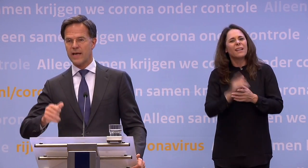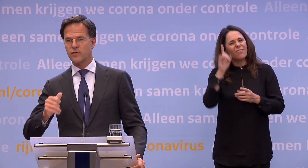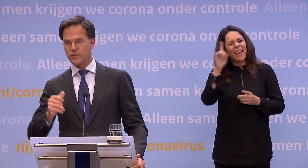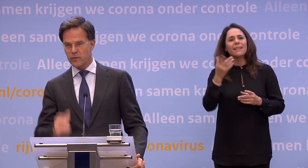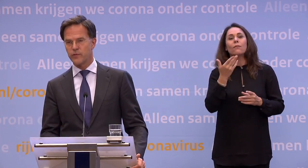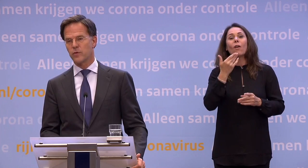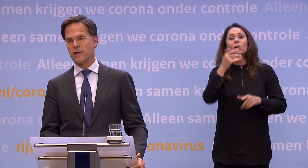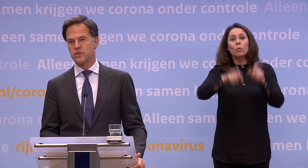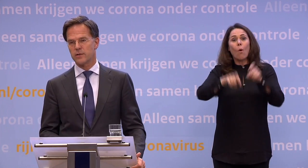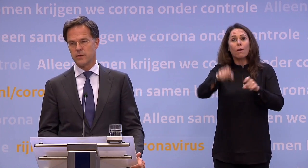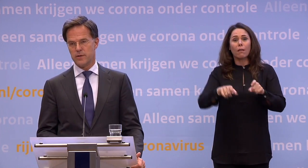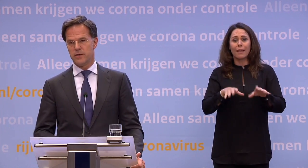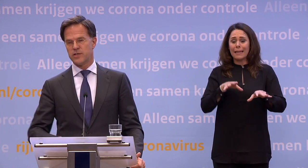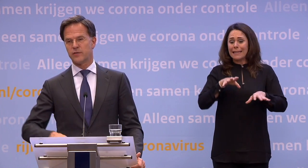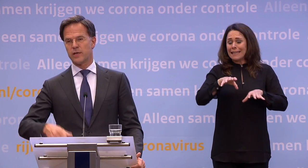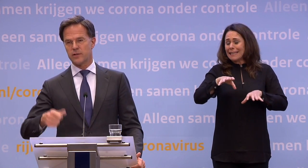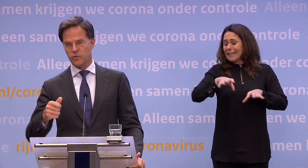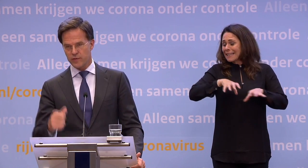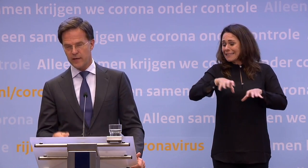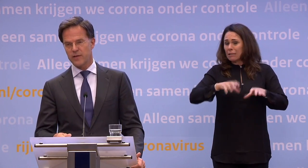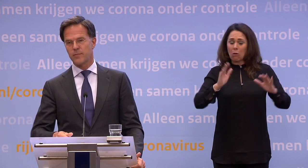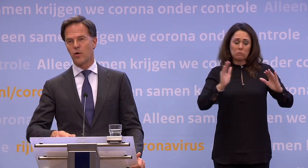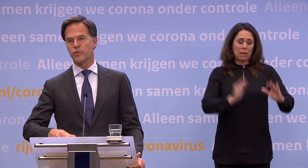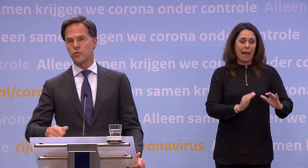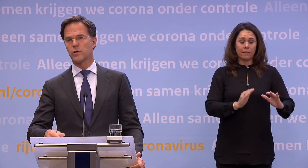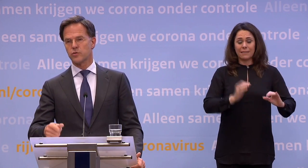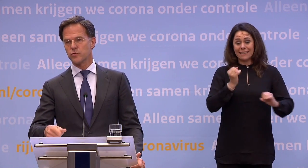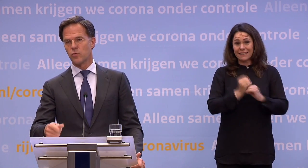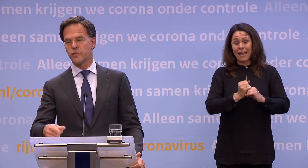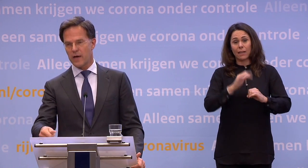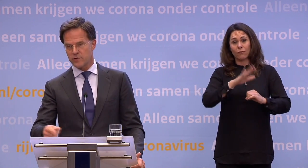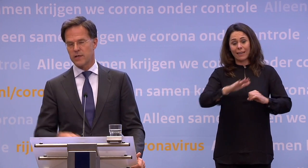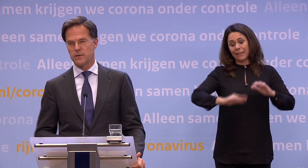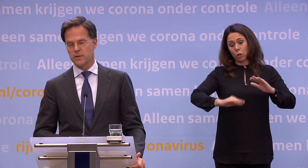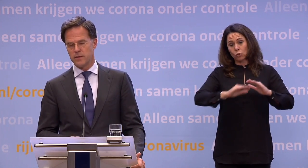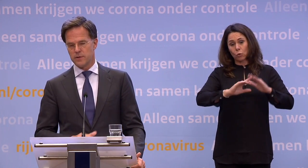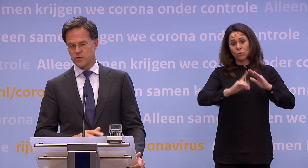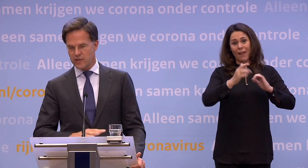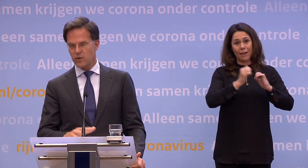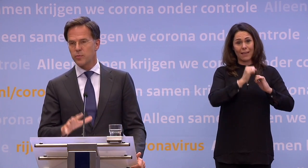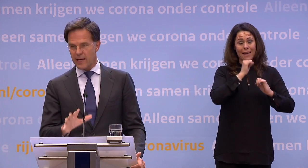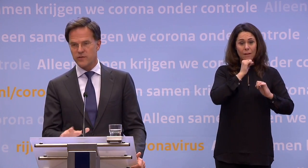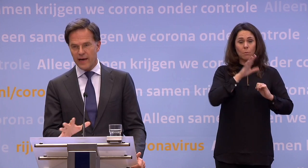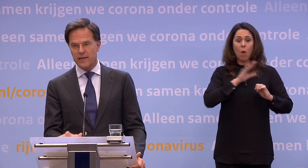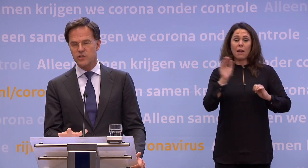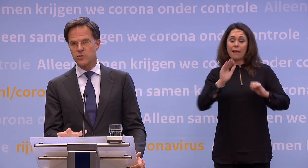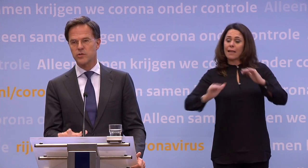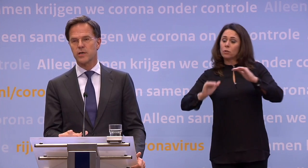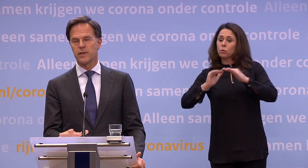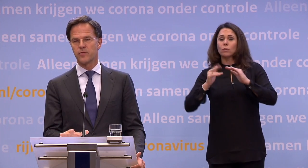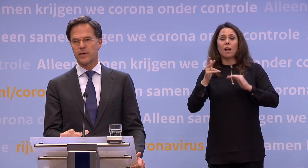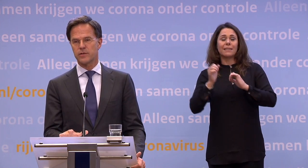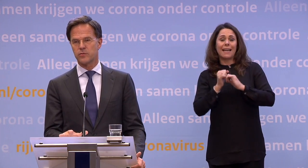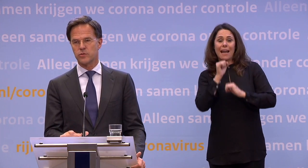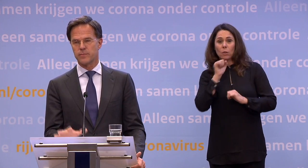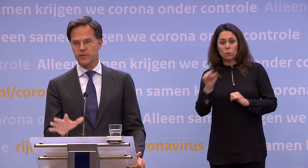risico's echt veel, veel kleiner zijn. Zeker voor kinderen tot 12 jaar, maar ook voor jongeren tot ongeveer 18 jaar. Dus daar loop je echt weinig risico als